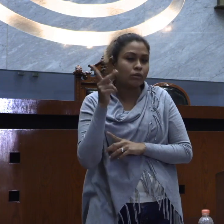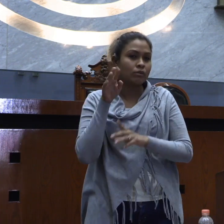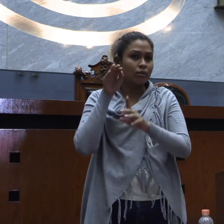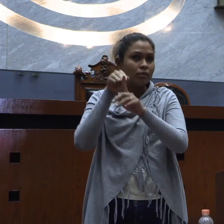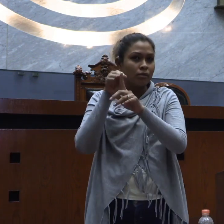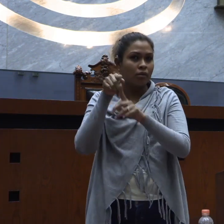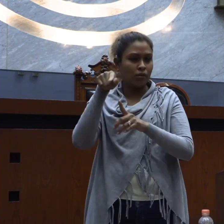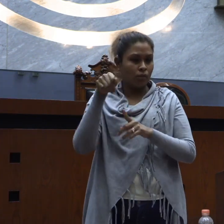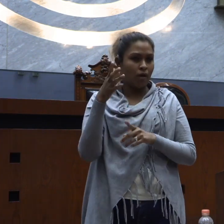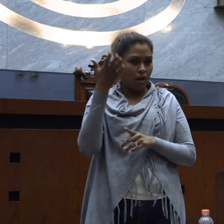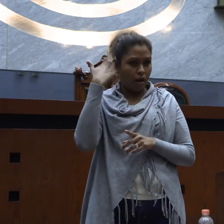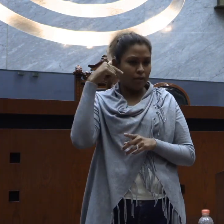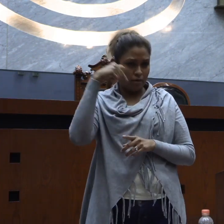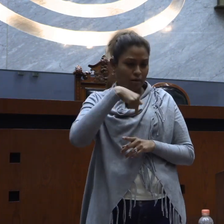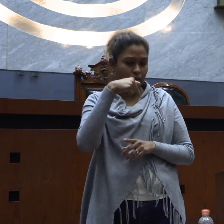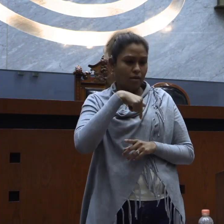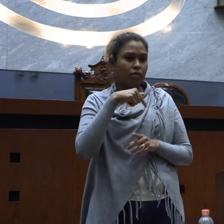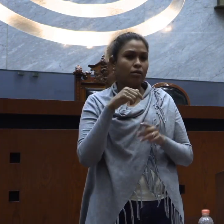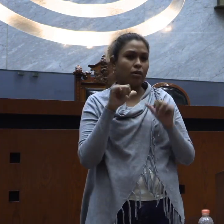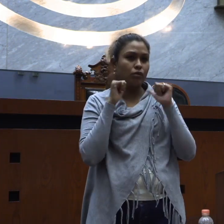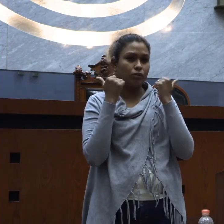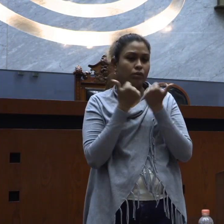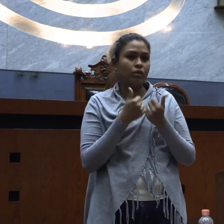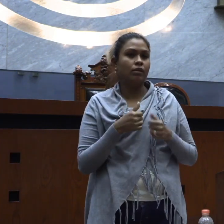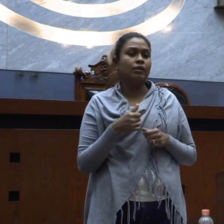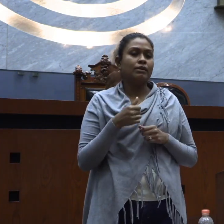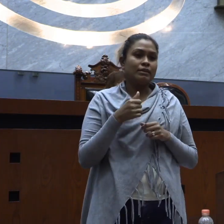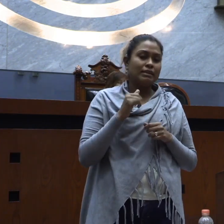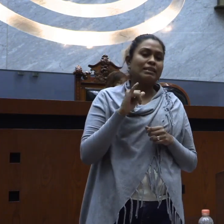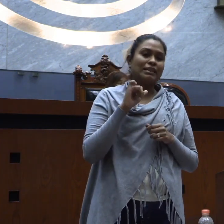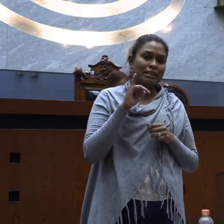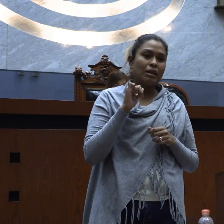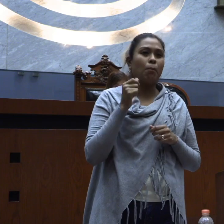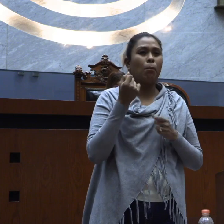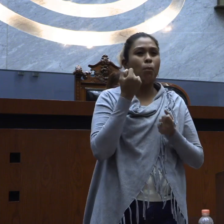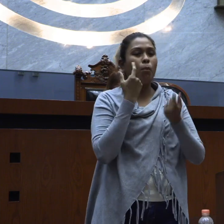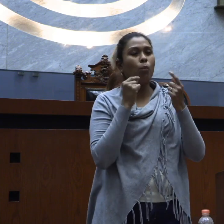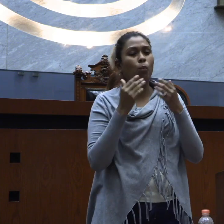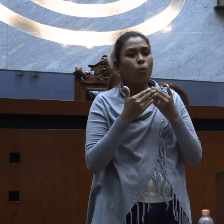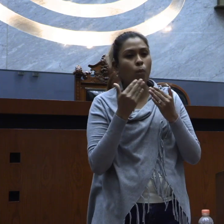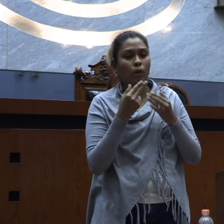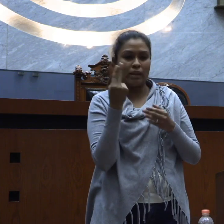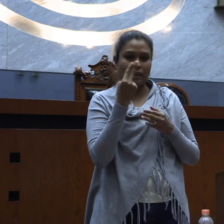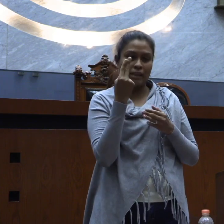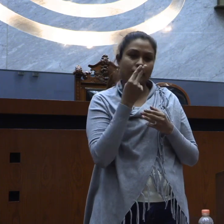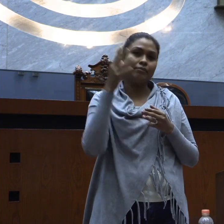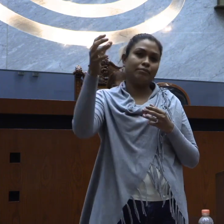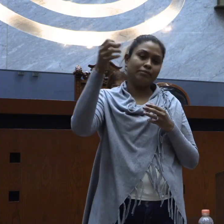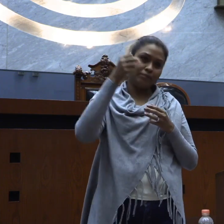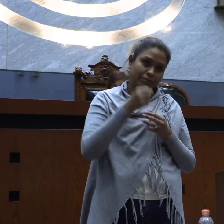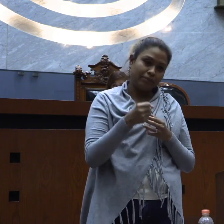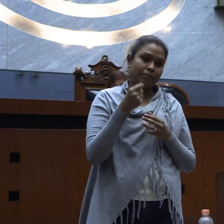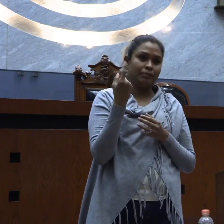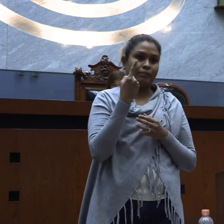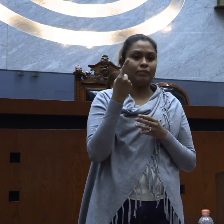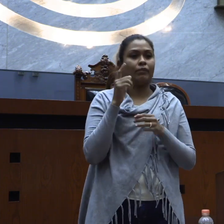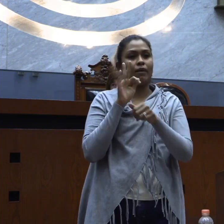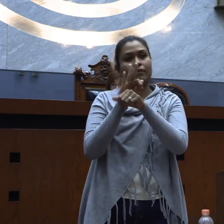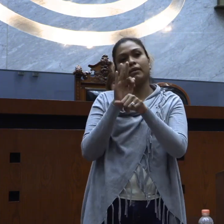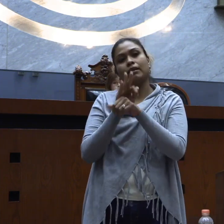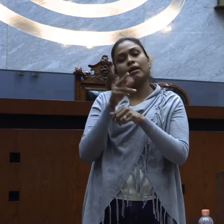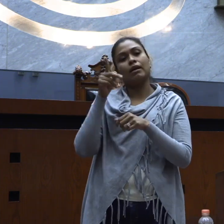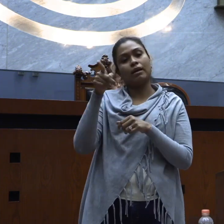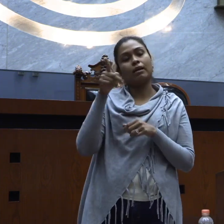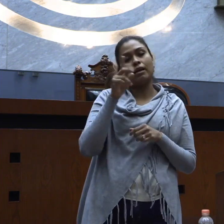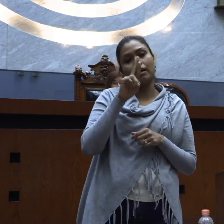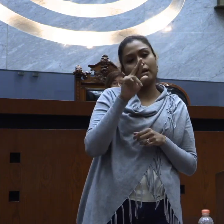Ahorita yo estaba preguntándole a Raúl sobre algunas asociaciones que hay y que requerimos